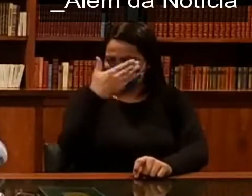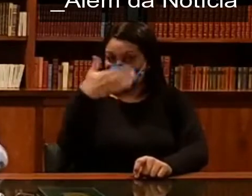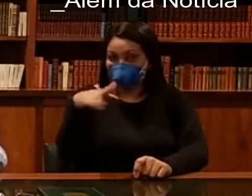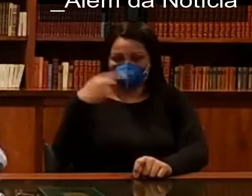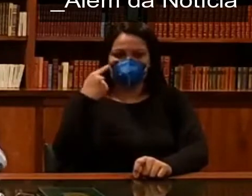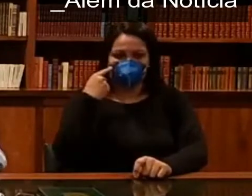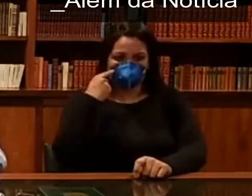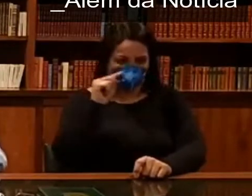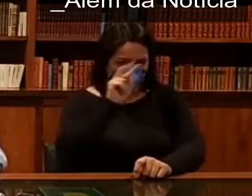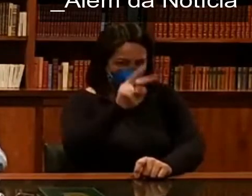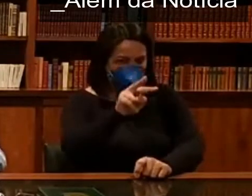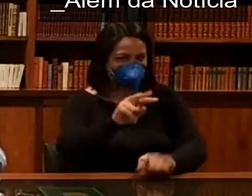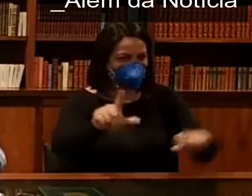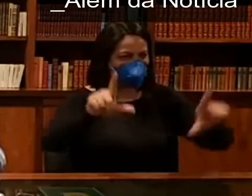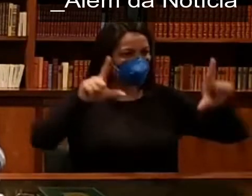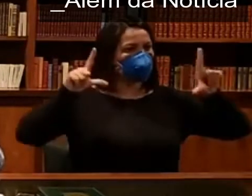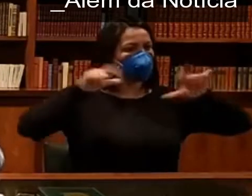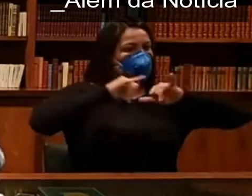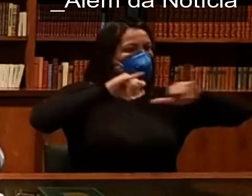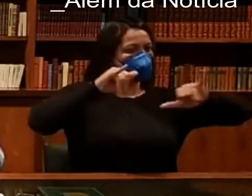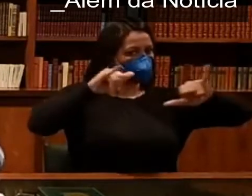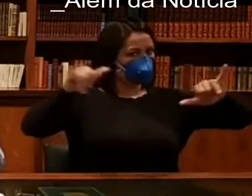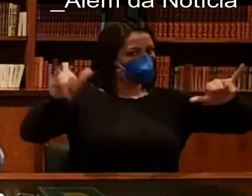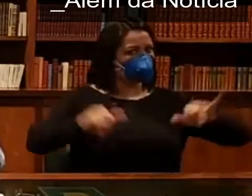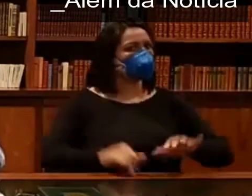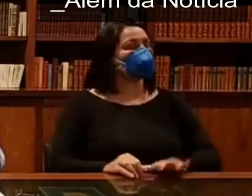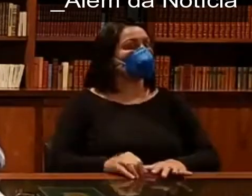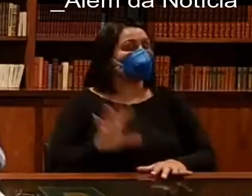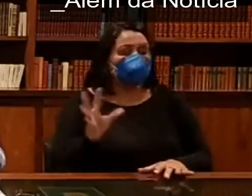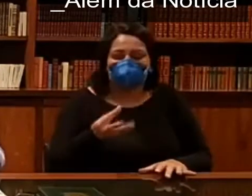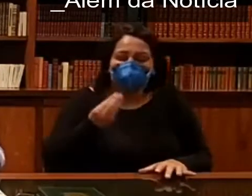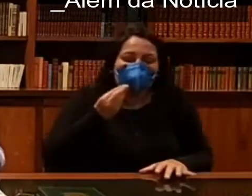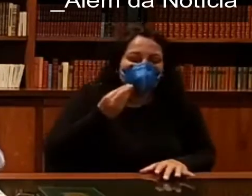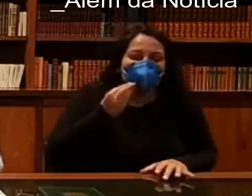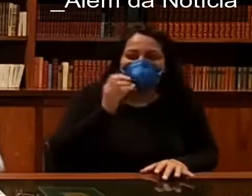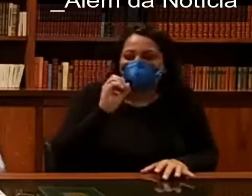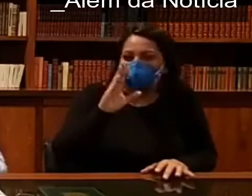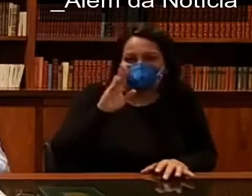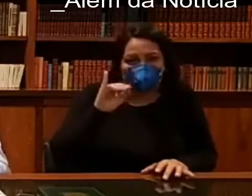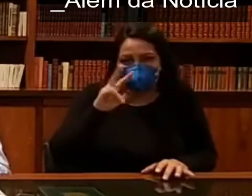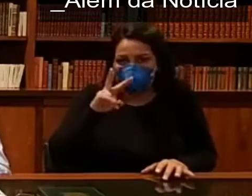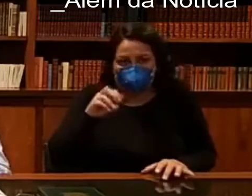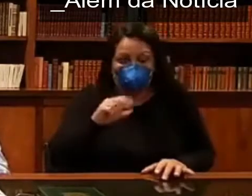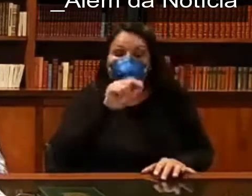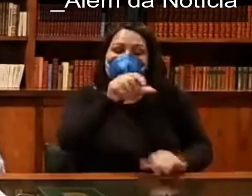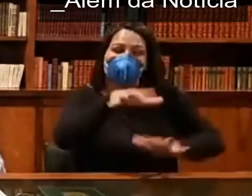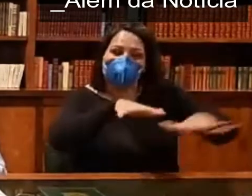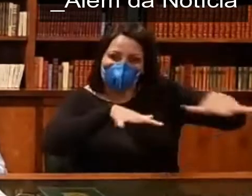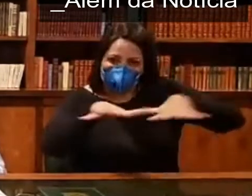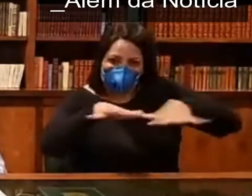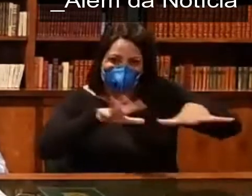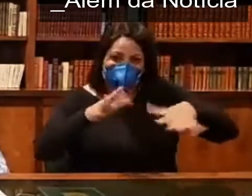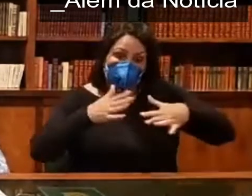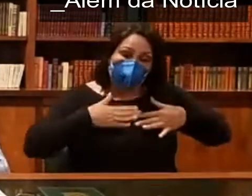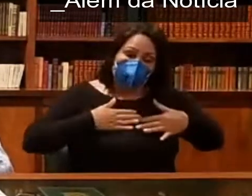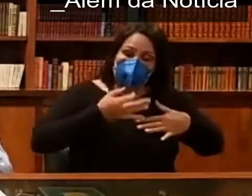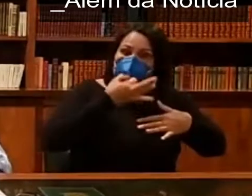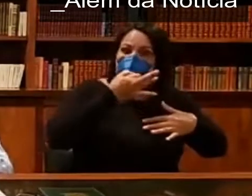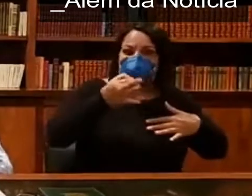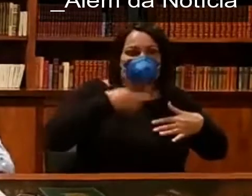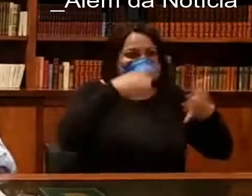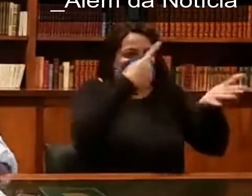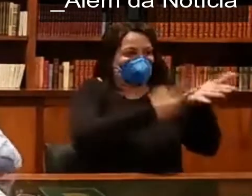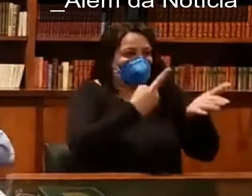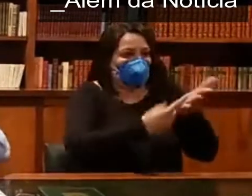é um direito de todos, mas os riscos agora são muito grandes. Por outro lado, o movimento nas ruas informa que não vai